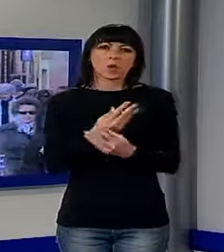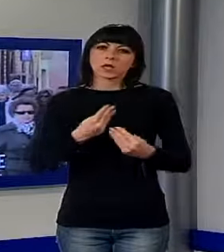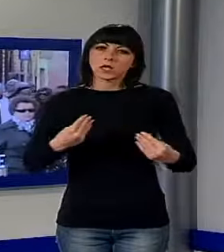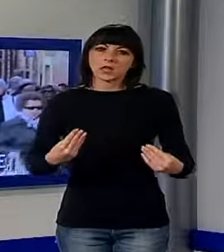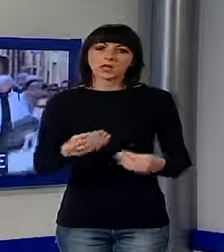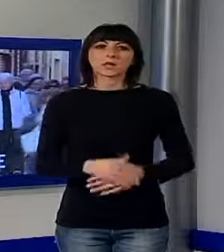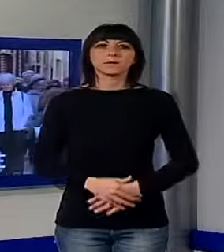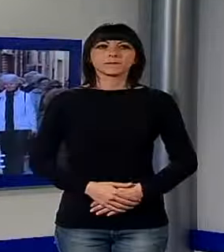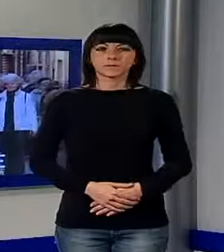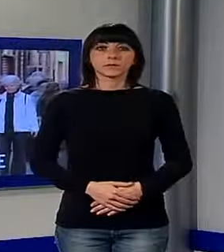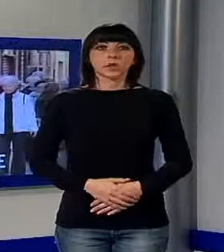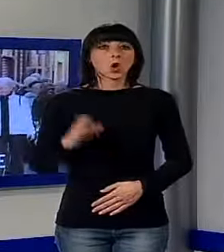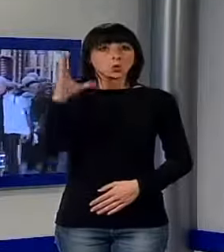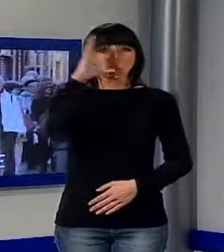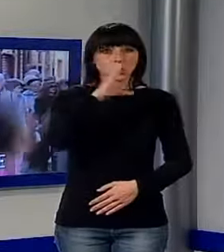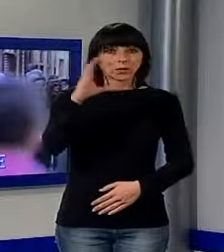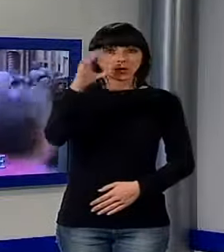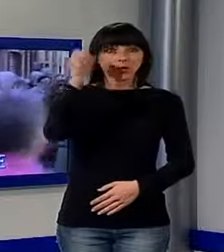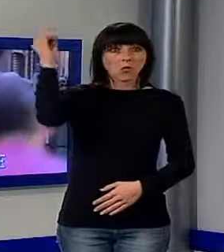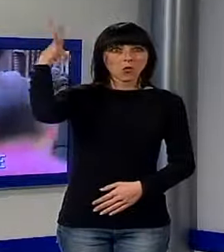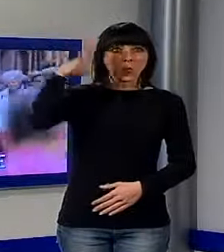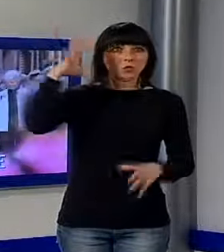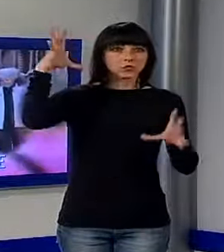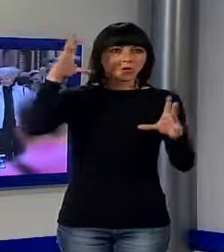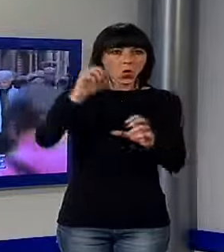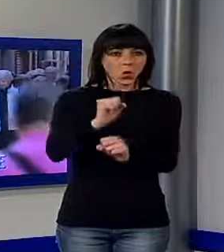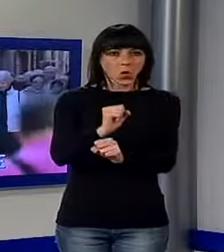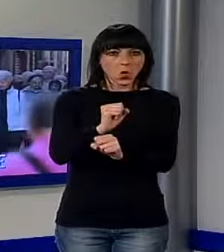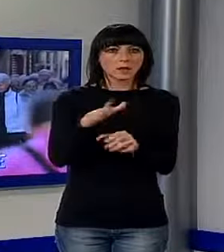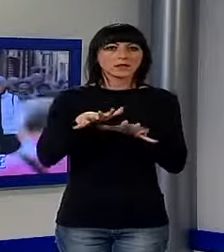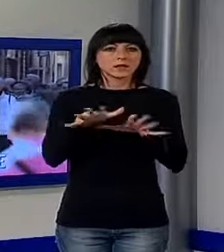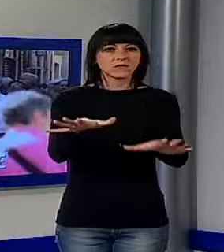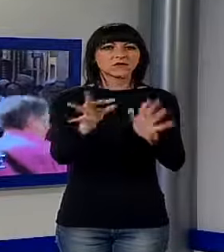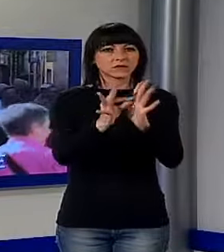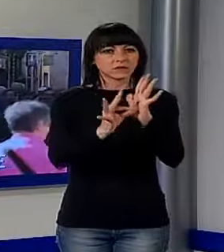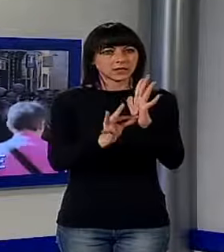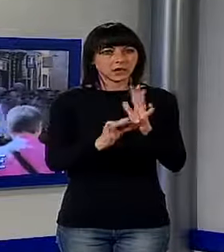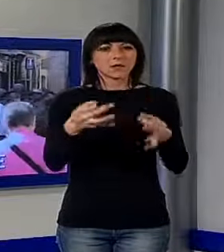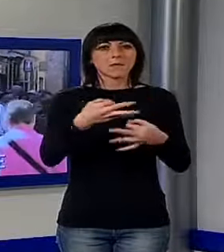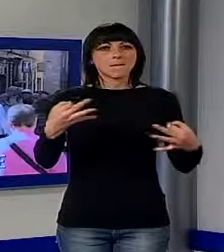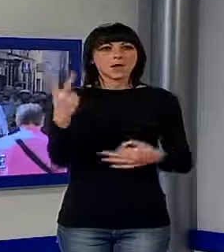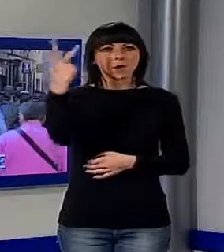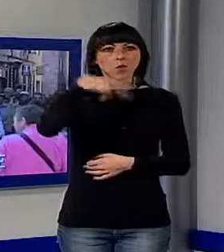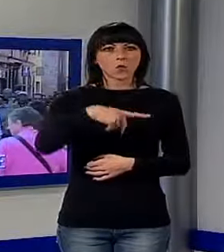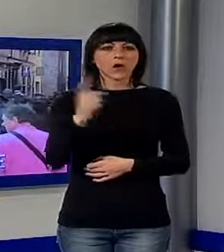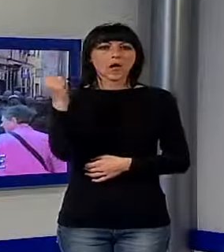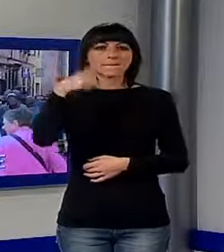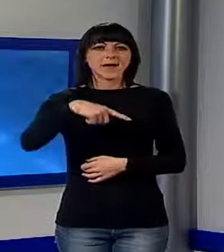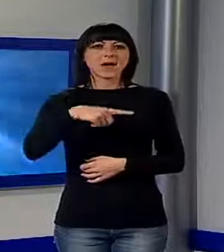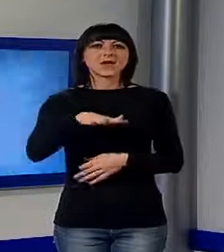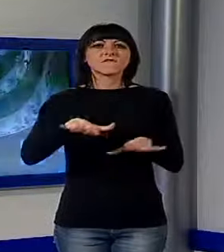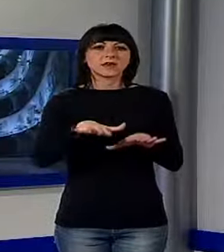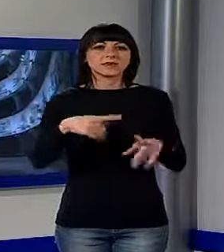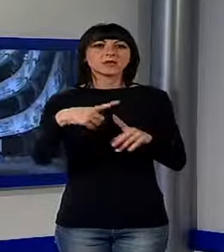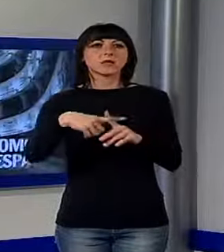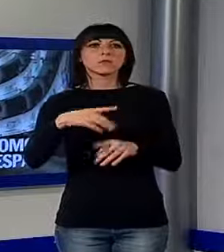luci e ombre, diffusi i dati da gennaio a settembre, il settore tiene a lucca ma va male in Versiglia Garfagnana. La